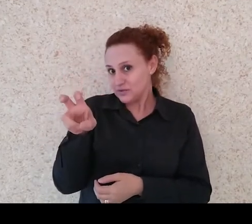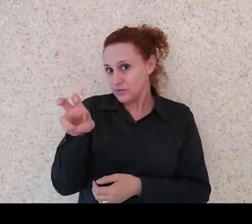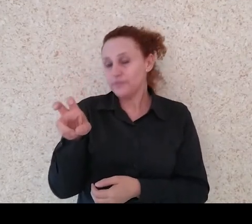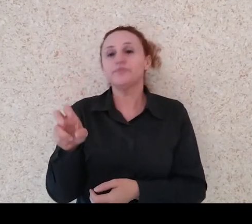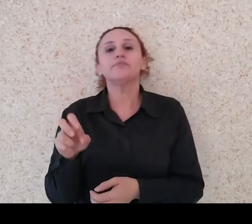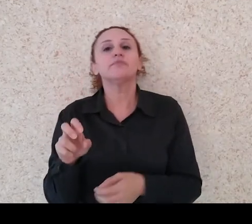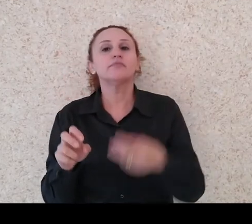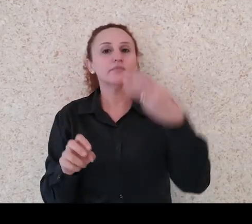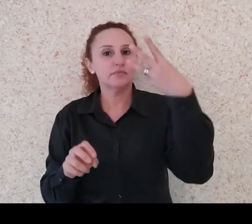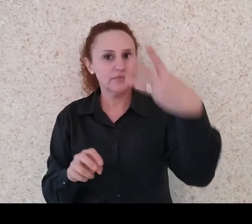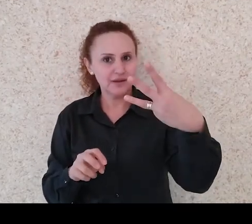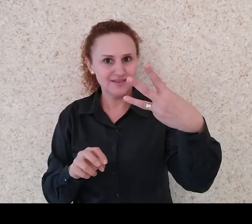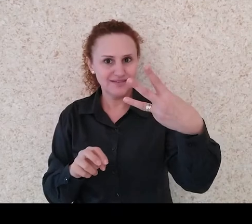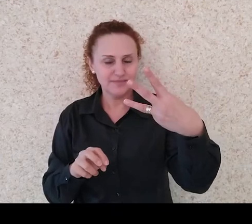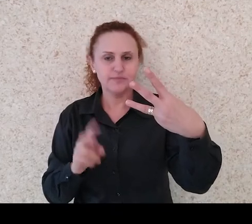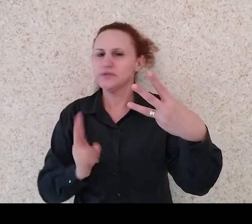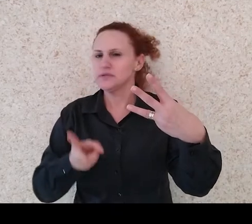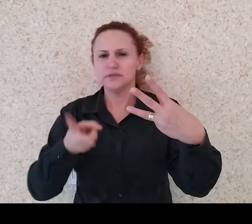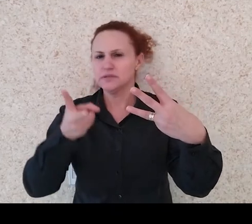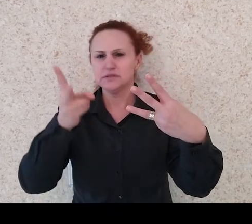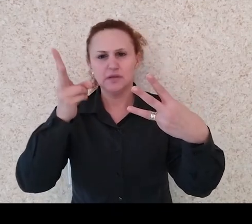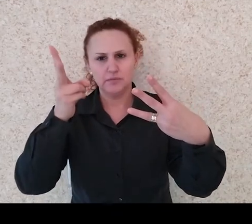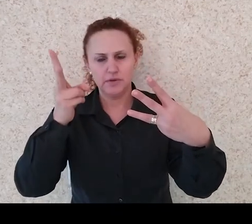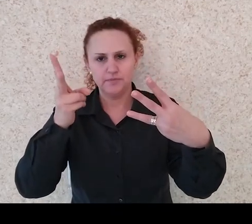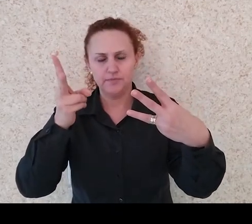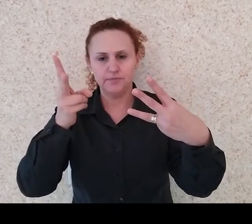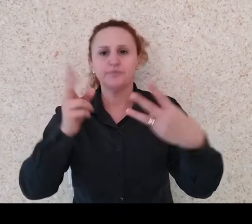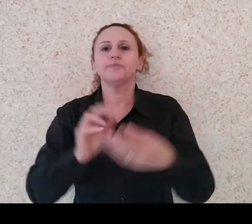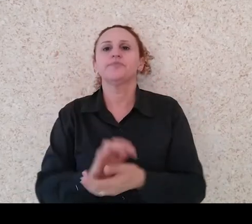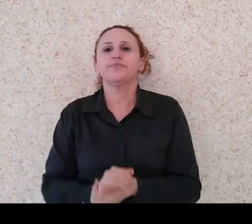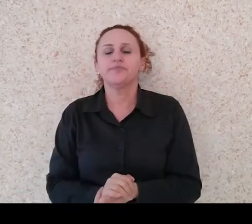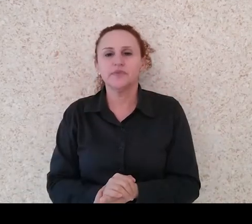ter problema com a avaliação.